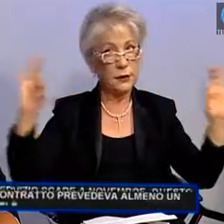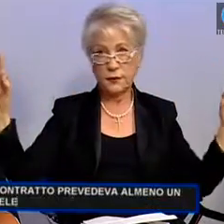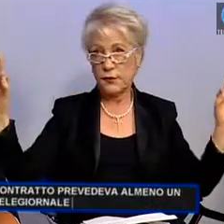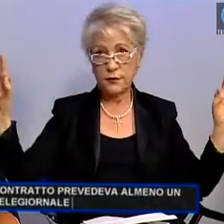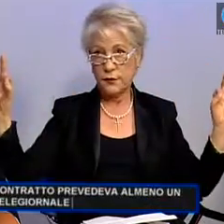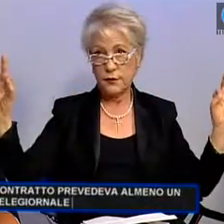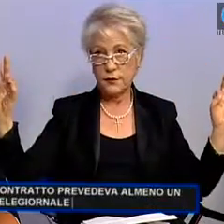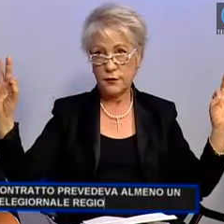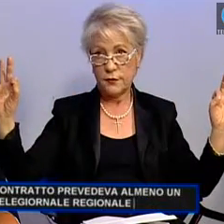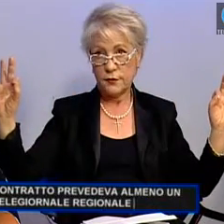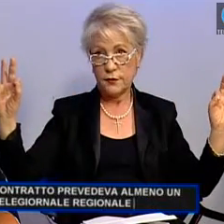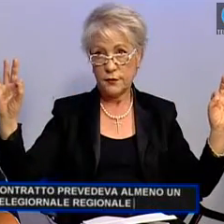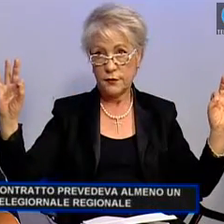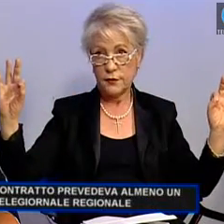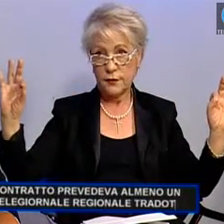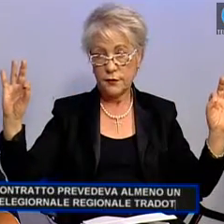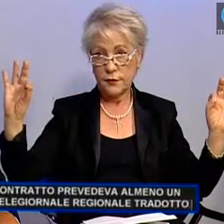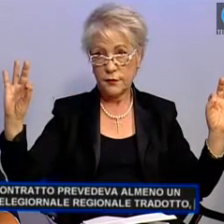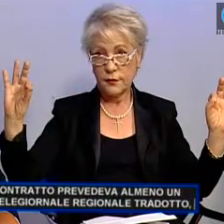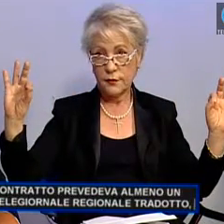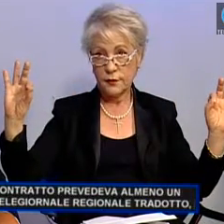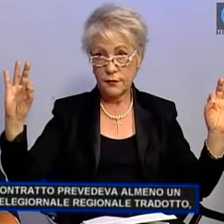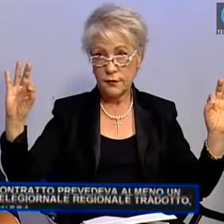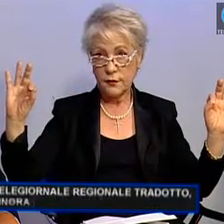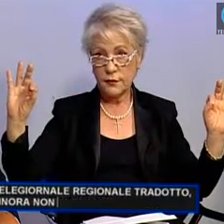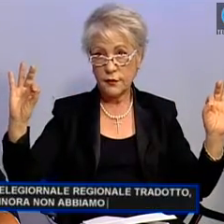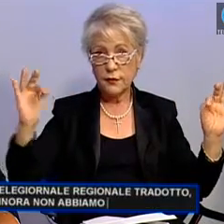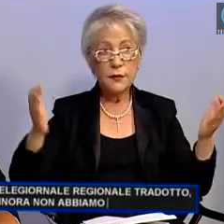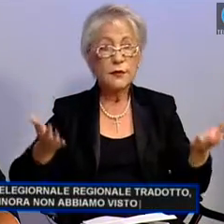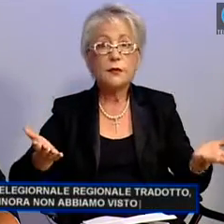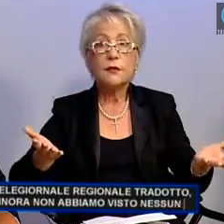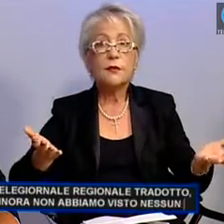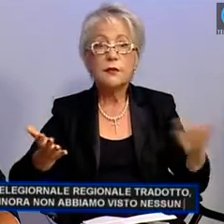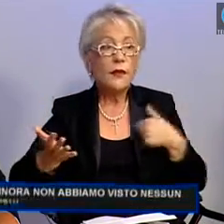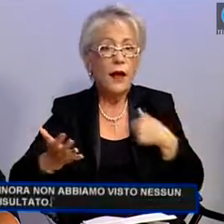regionale tradotto e finora non abbiamo visto nessun risultato.